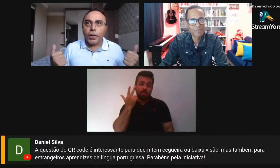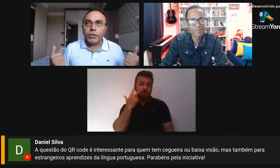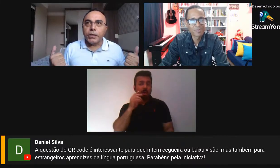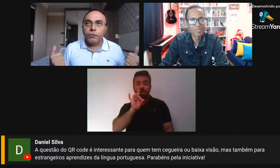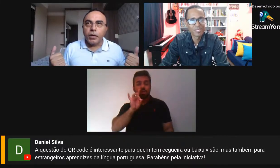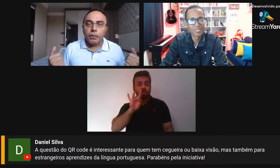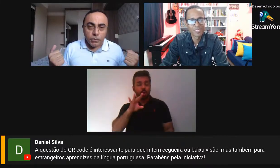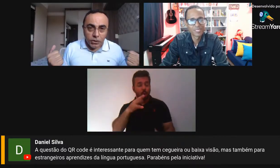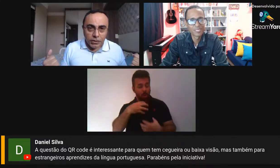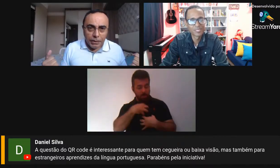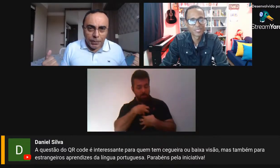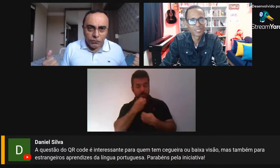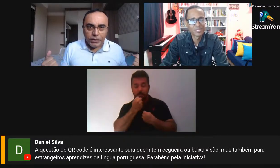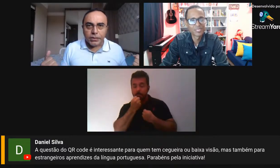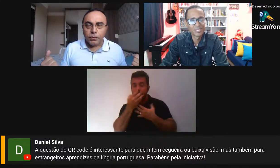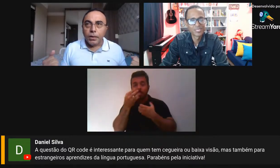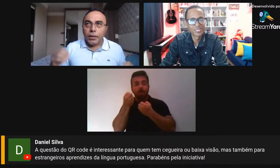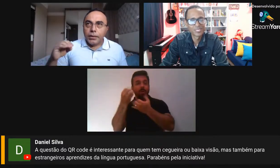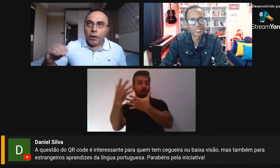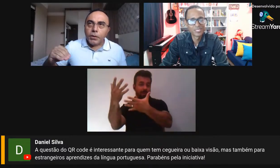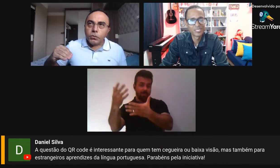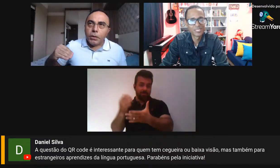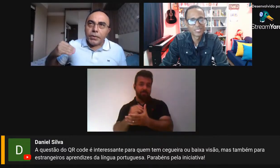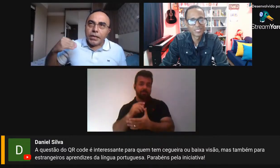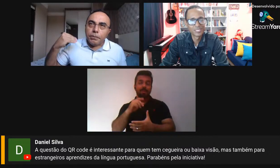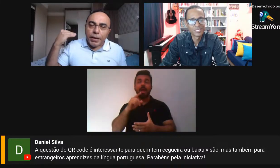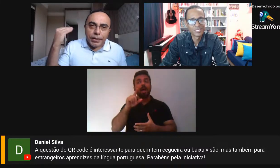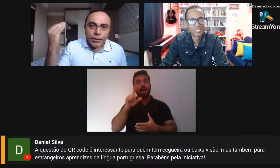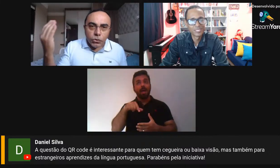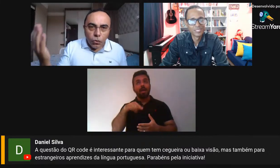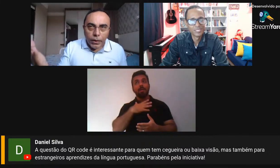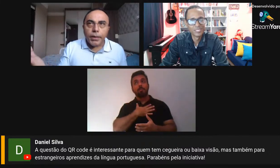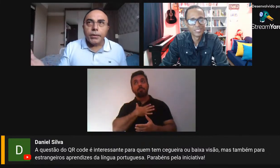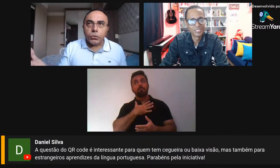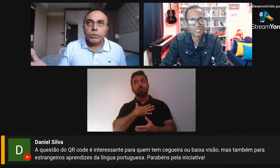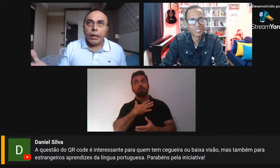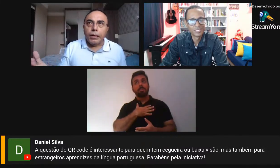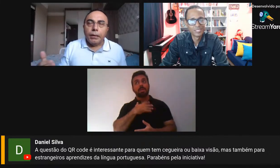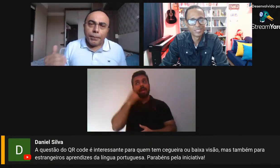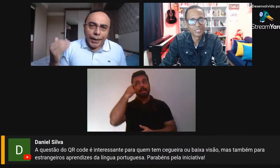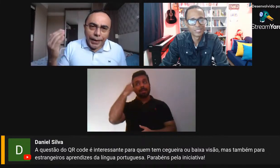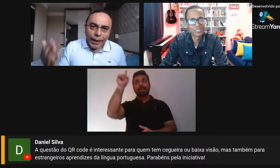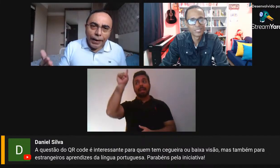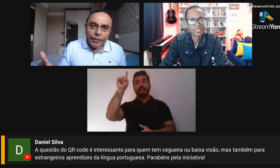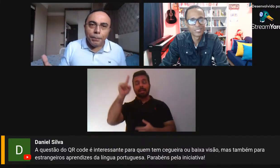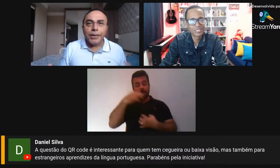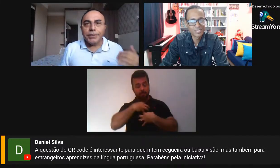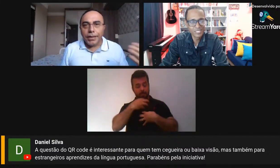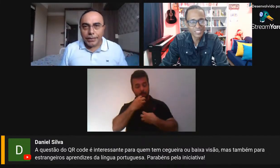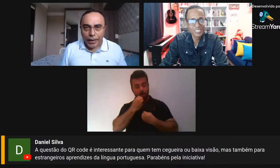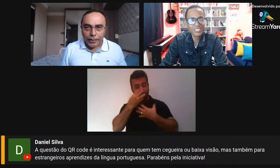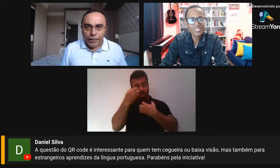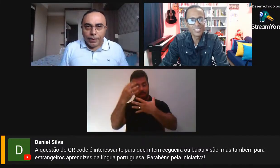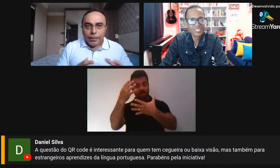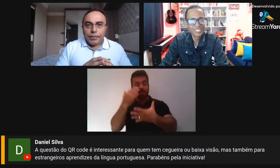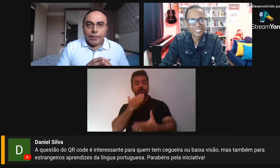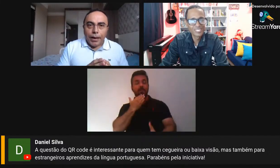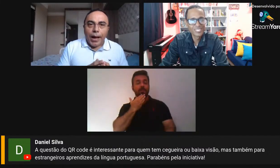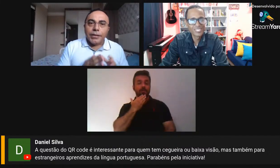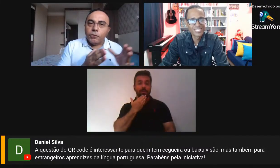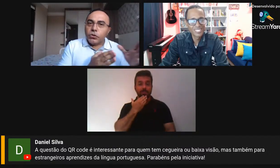noção de poética da imperfeição. E, ao mesmo tempo, essa liberdade de correr riscos, para errar e para acertar.